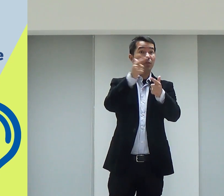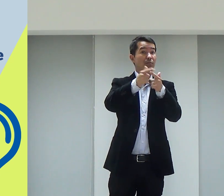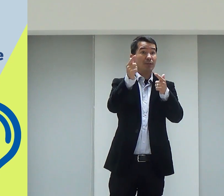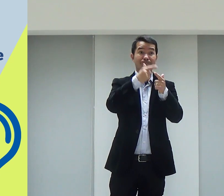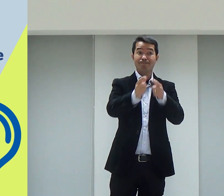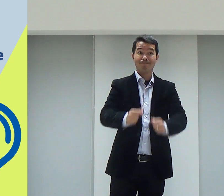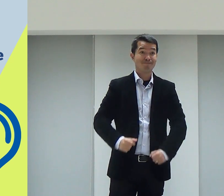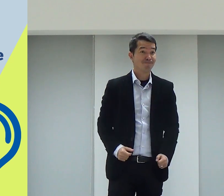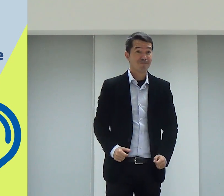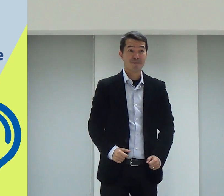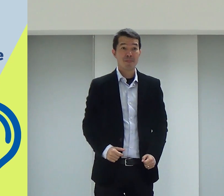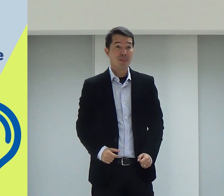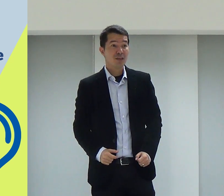Mas tinha um problema.